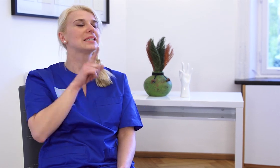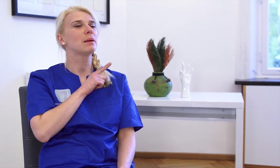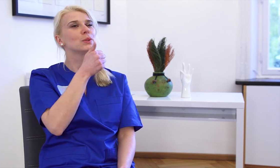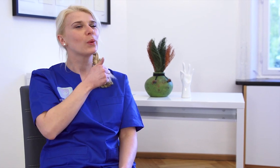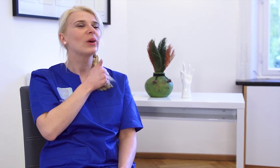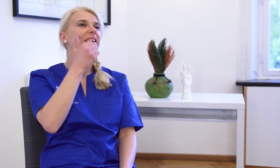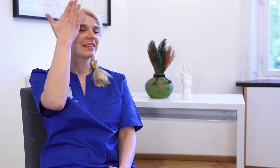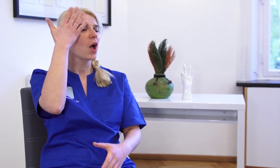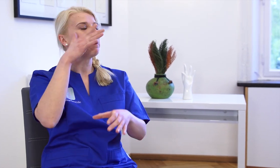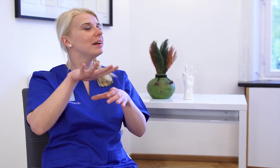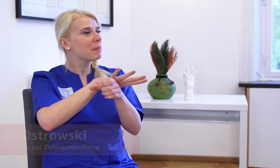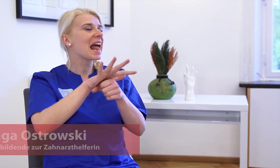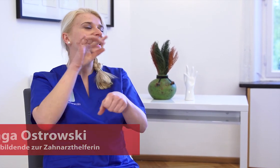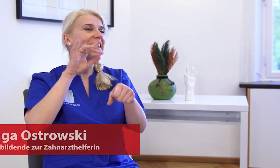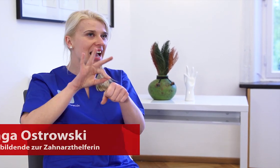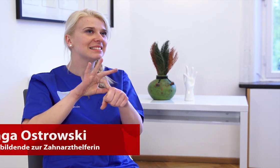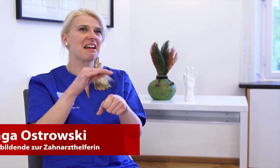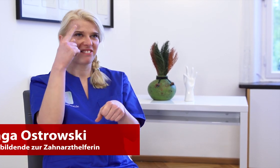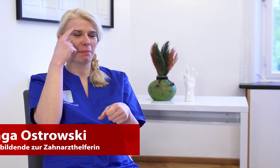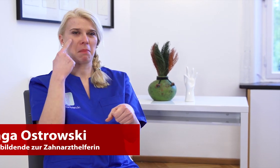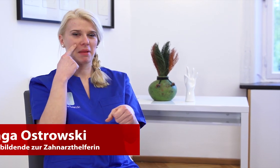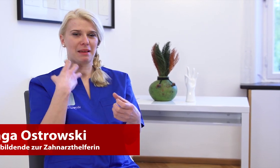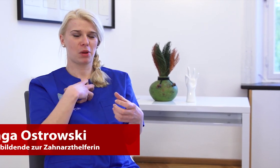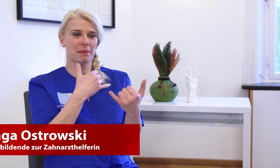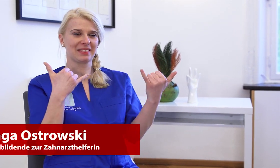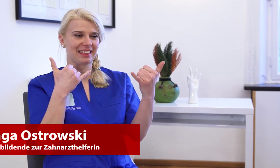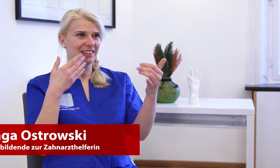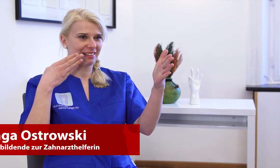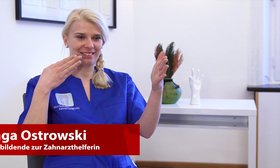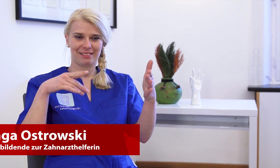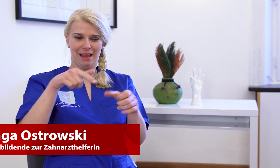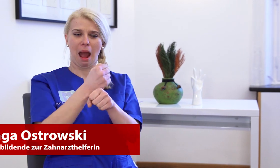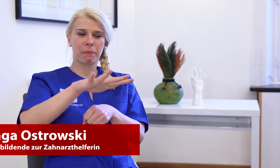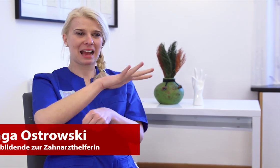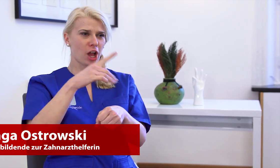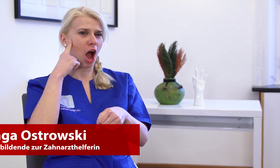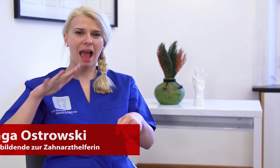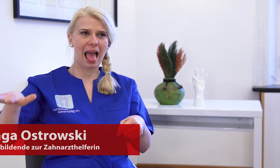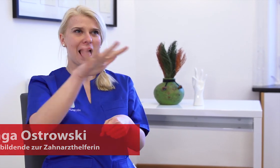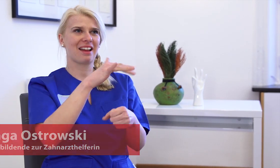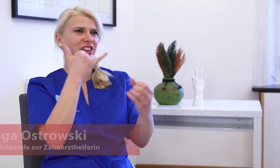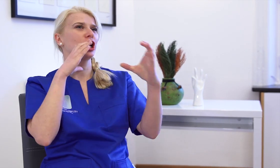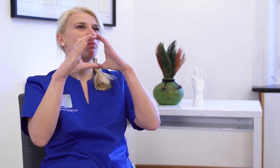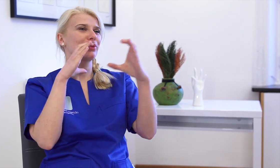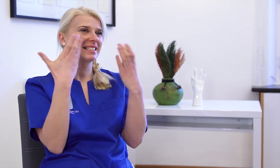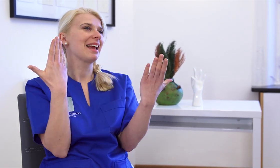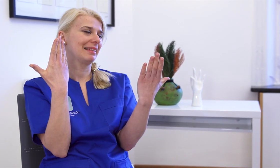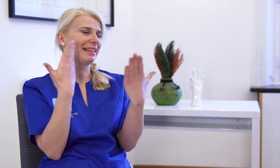Früher wollte ich im medizinischen Bereich arbeiten, aber ich wusste, dass es schwierig wäre mit hörenden Personen zu kommunizieren, sodass ich dieses Ziel dann